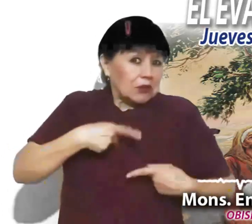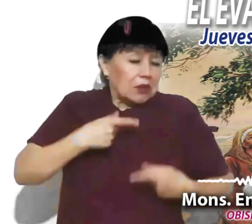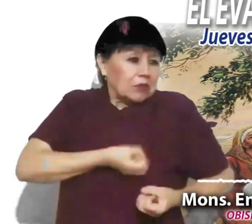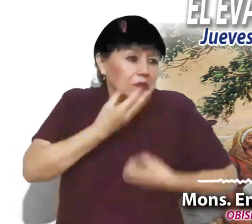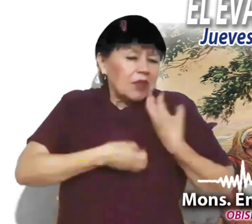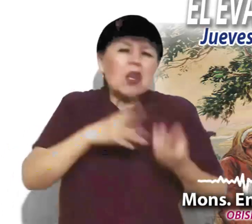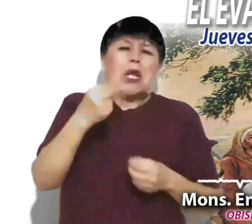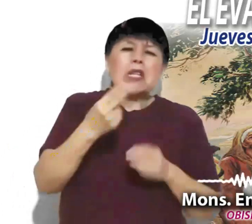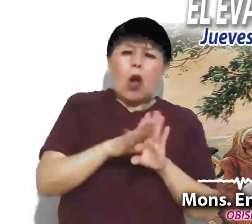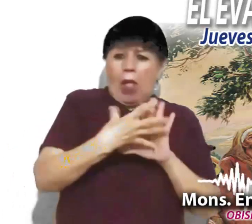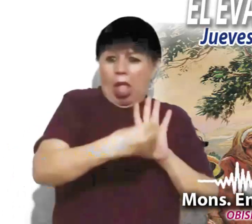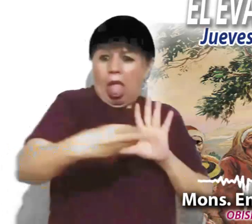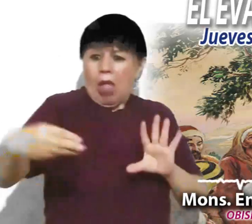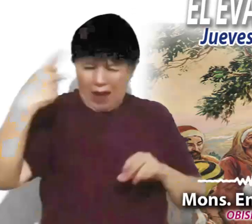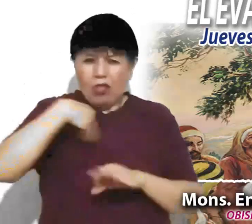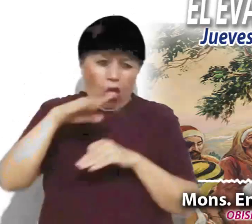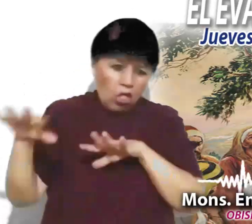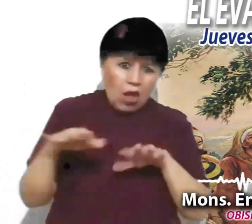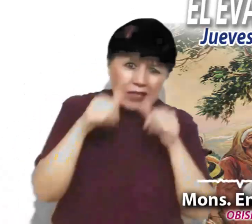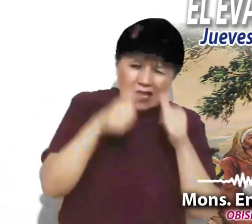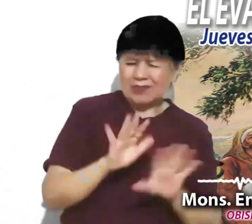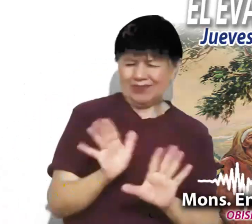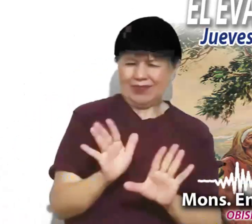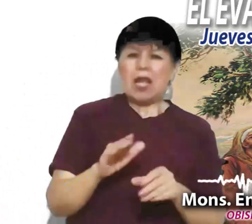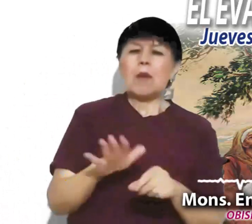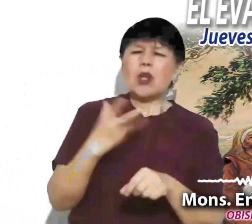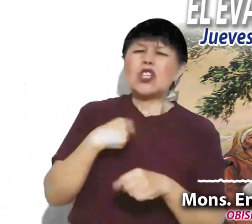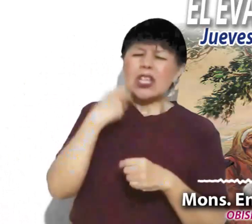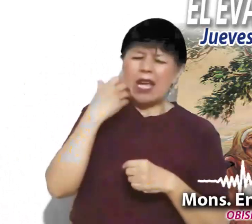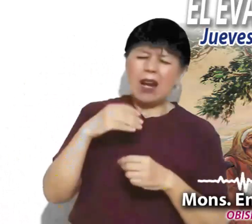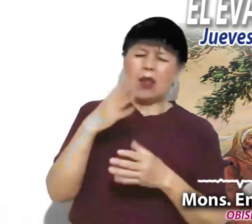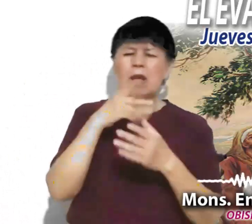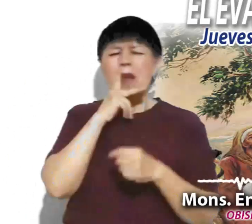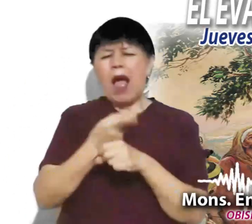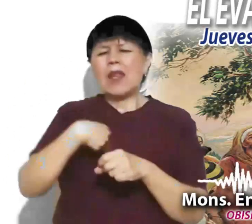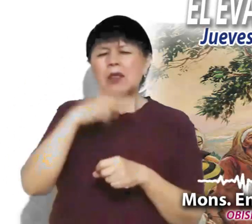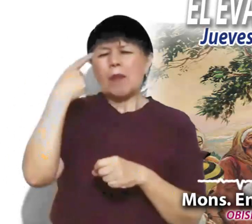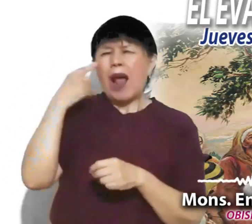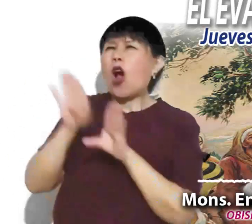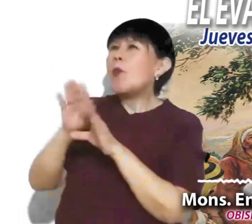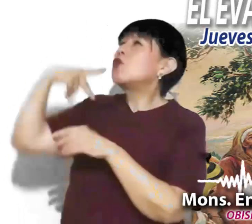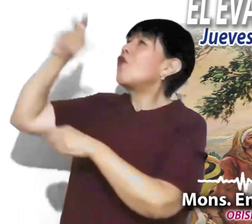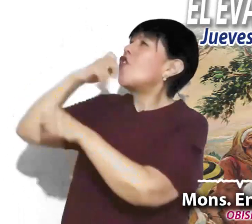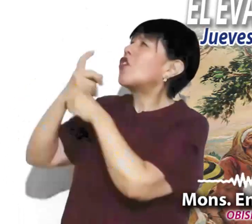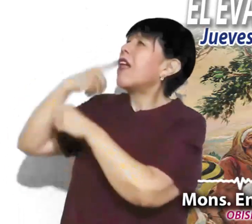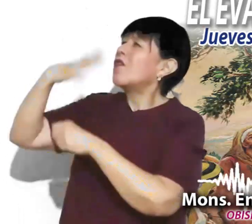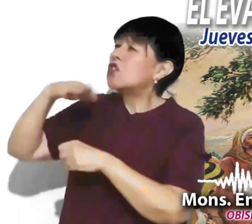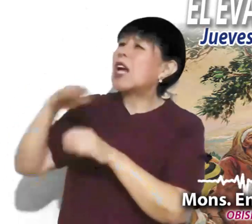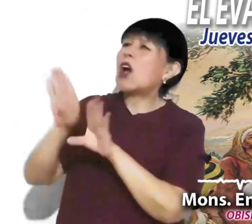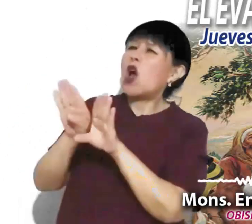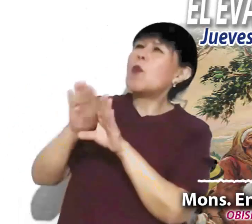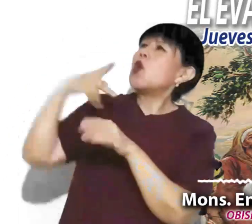sentirse escuchada. Es buscar la voluntad del Padre, es hacer presente su reino y la santificación de su nombre.